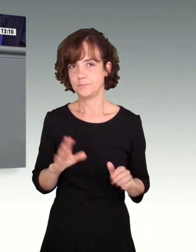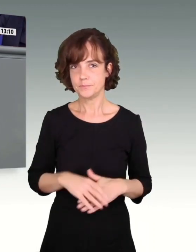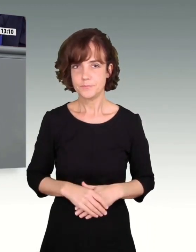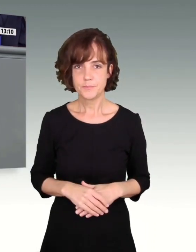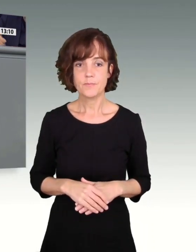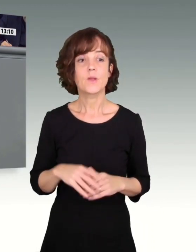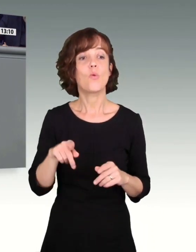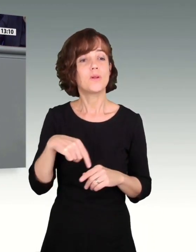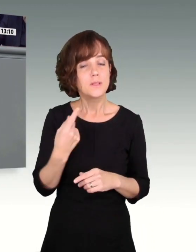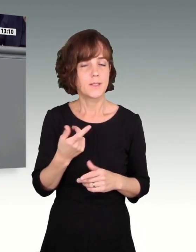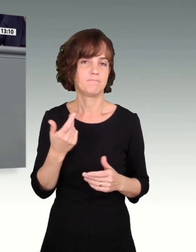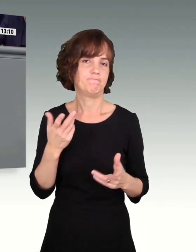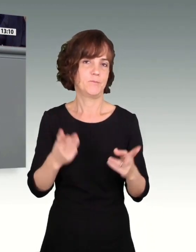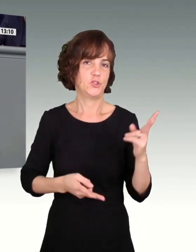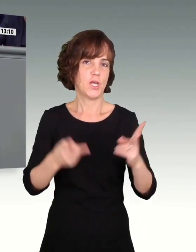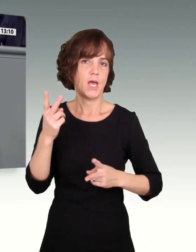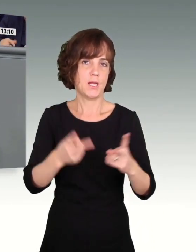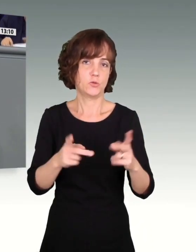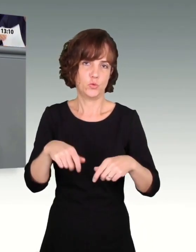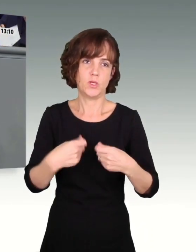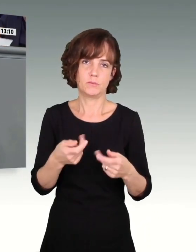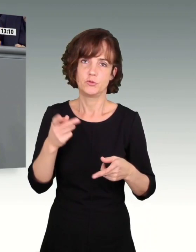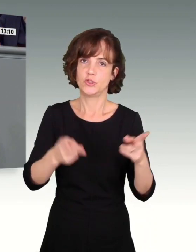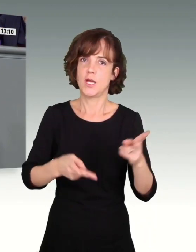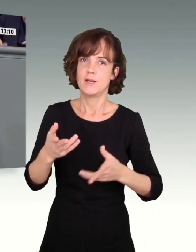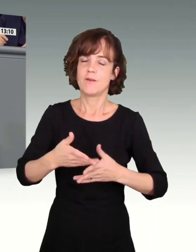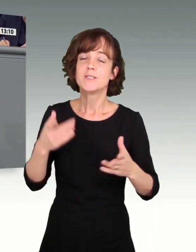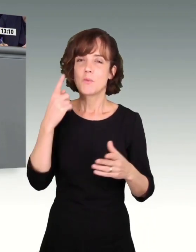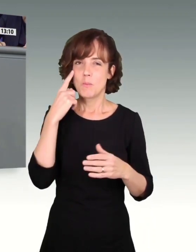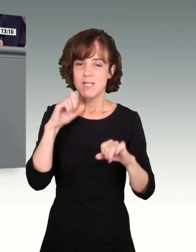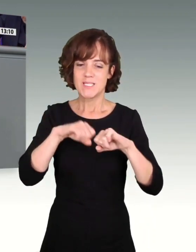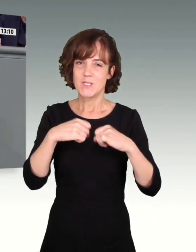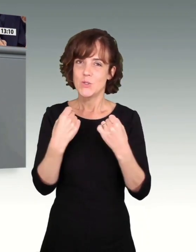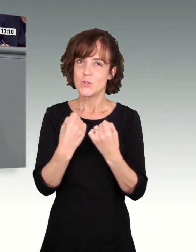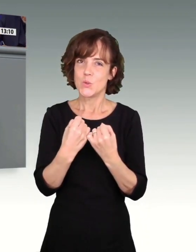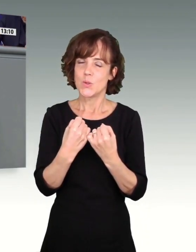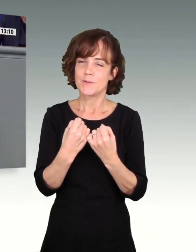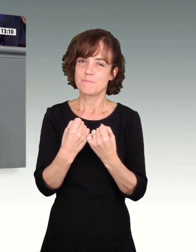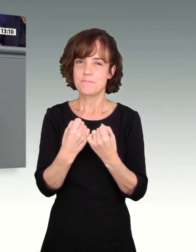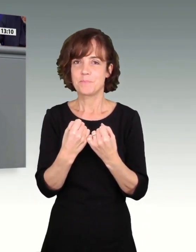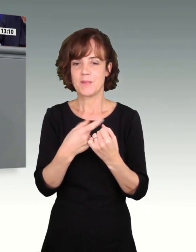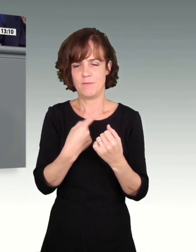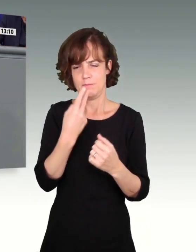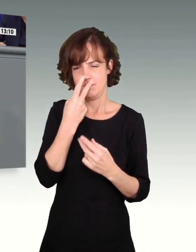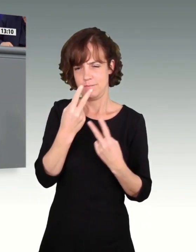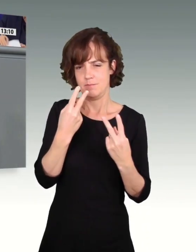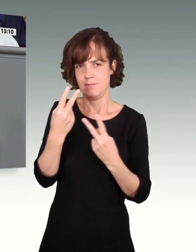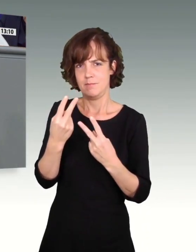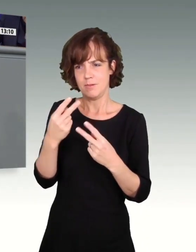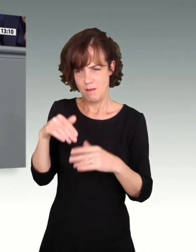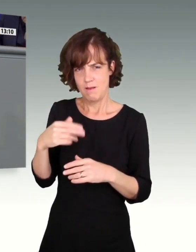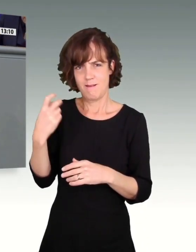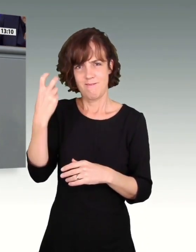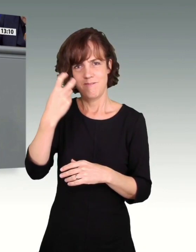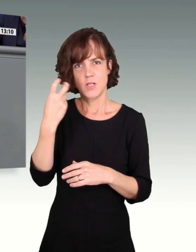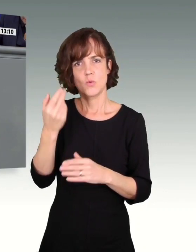dann schon bedauerlich ist, muss ich sagen, dass wir im Moment eine Situation haben, in der wir feststellen, dass man versucht, den